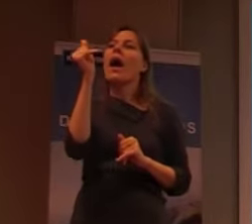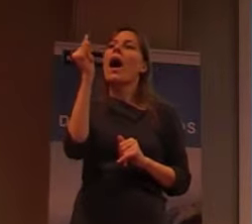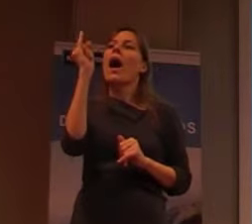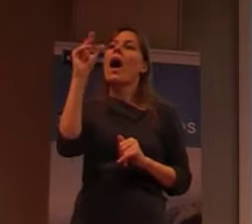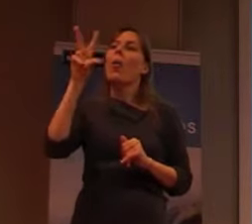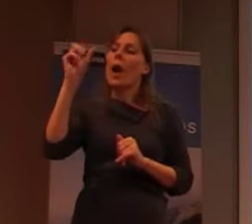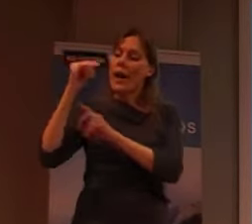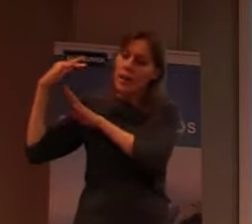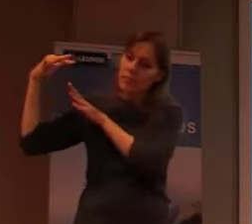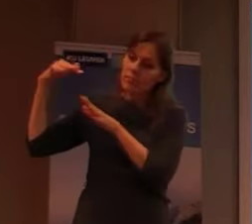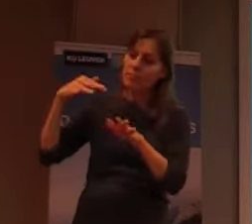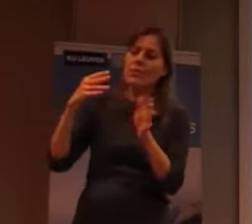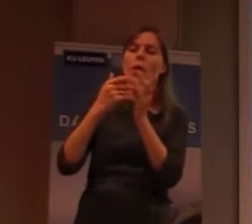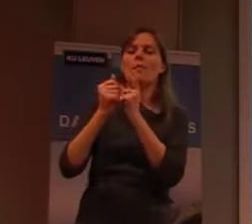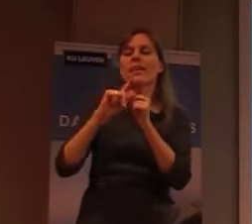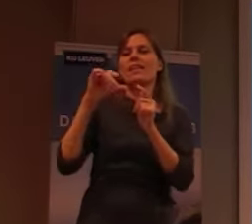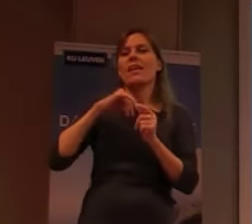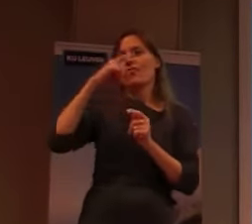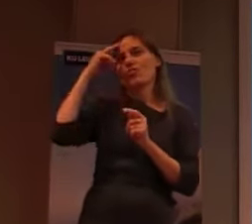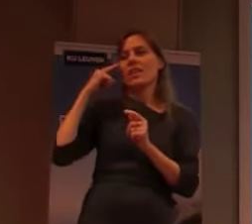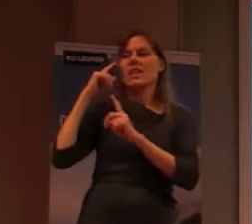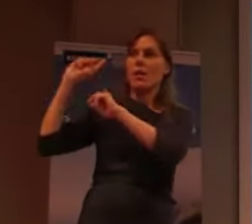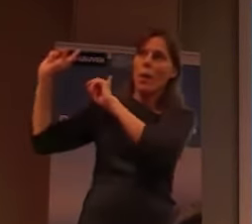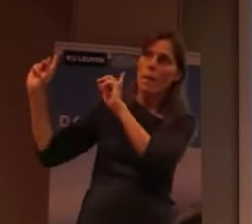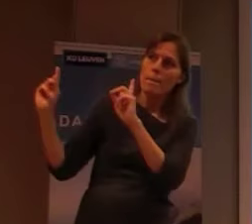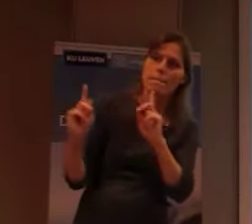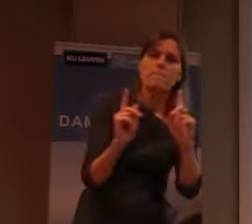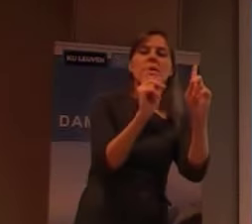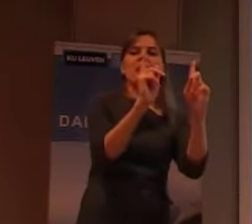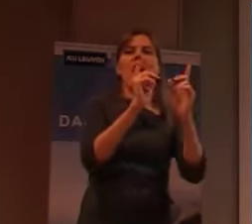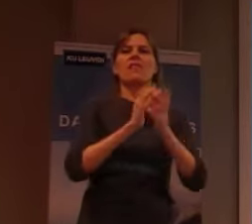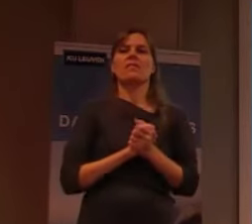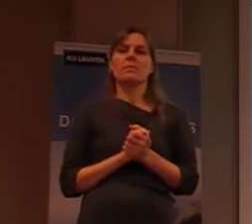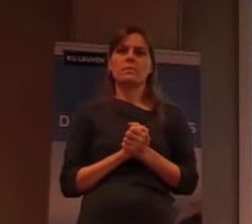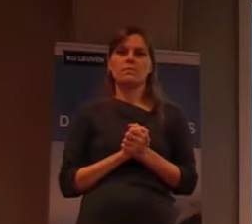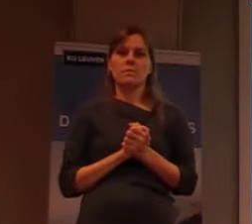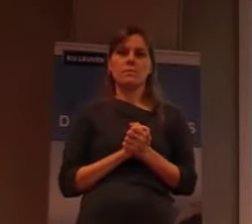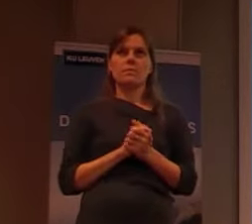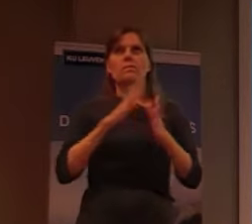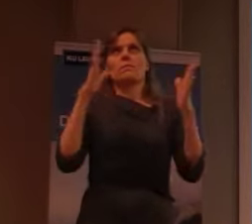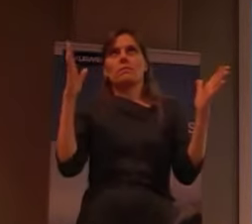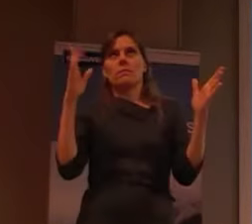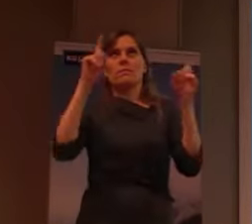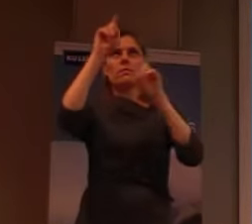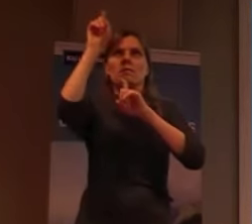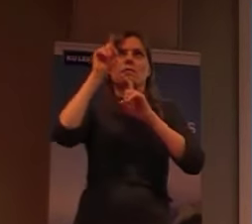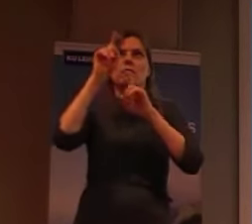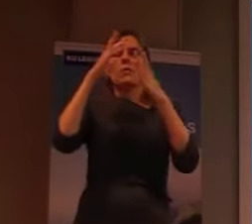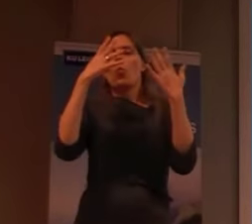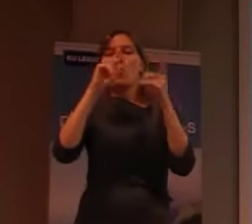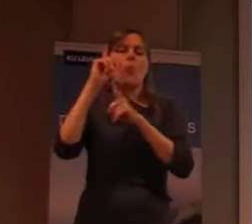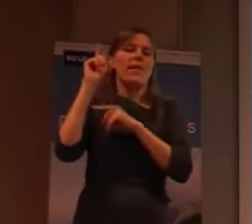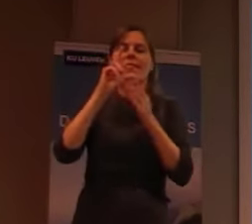migratie. Dus, men weet dat ook niet helemaal zeker, maar dat is een hypothese, omdat, ja, omdat